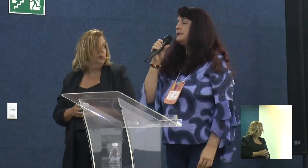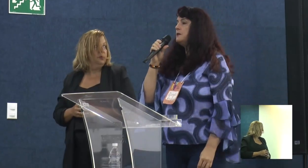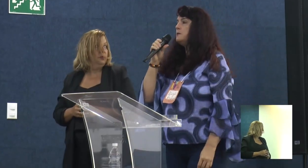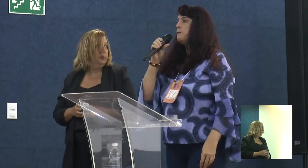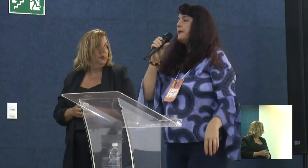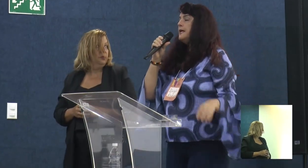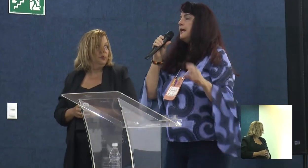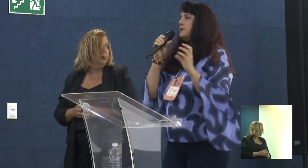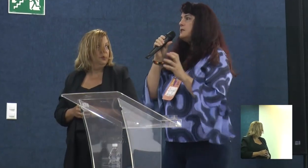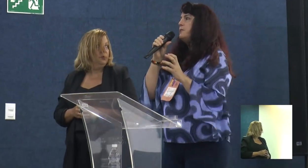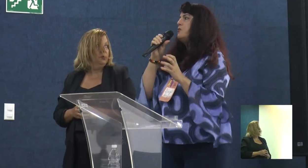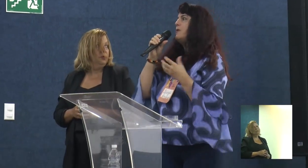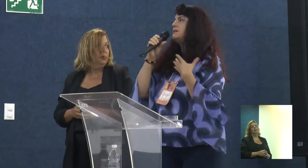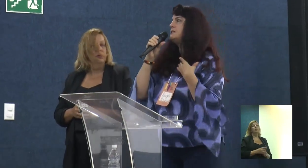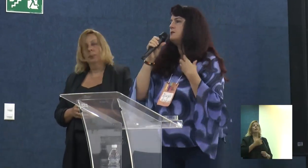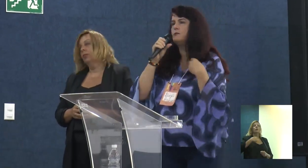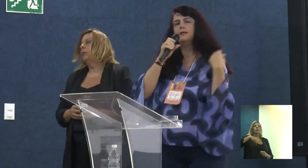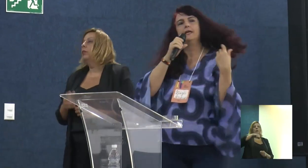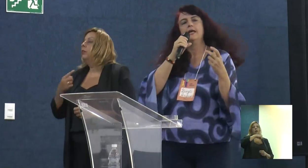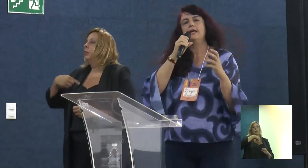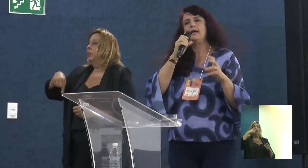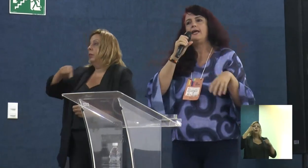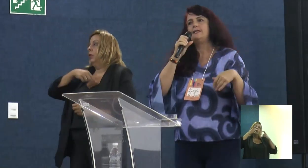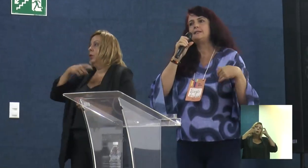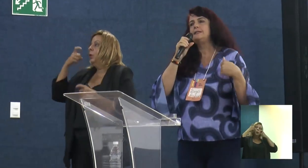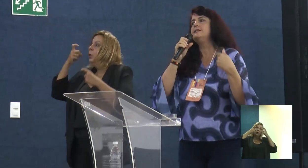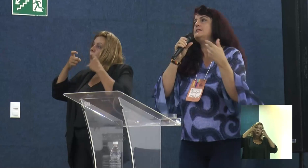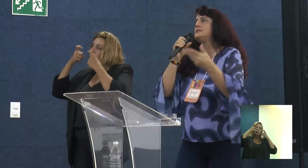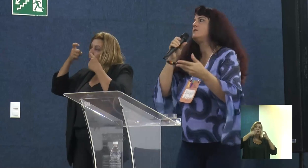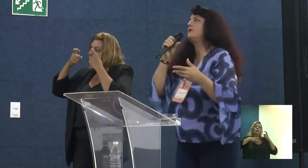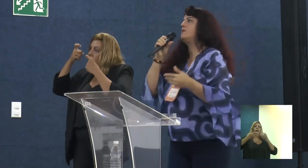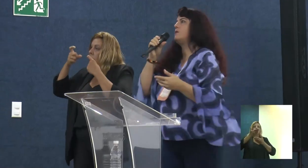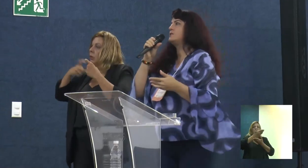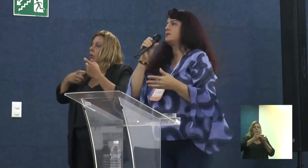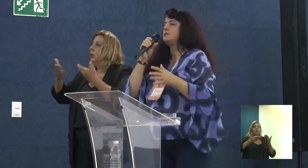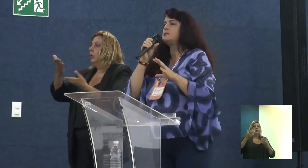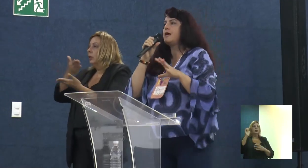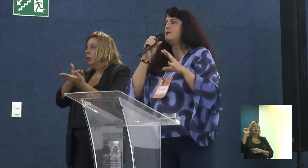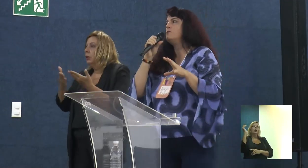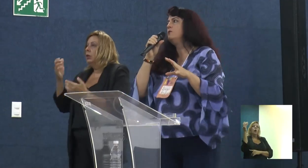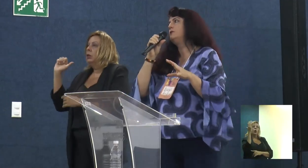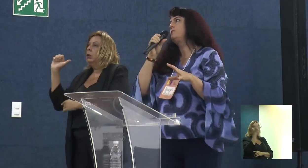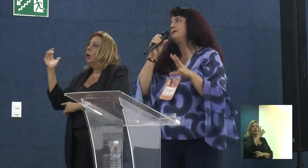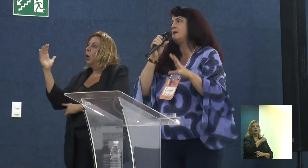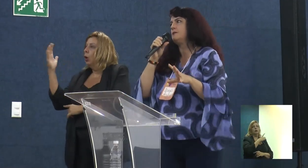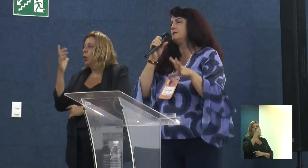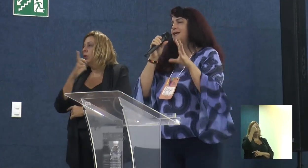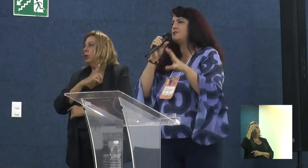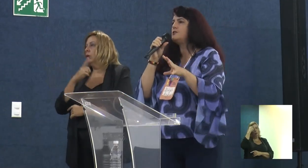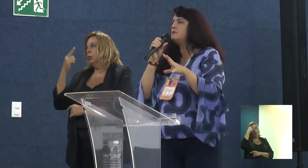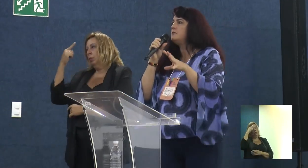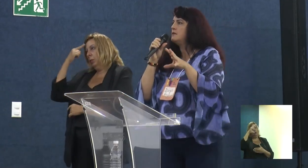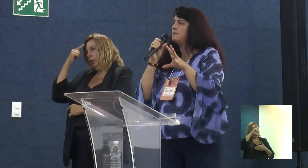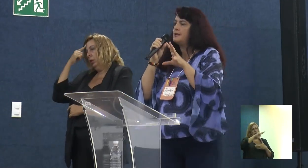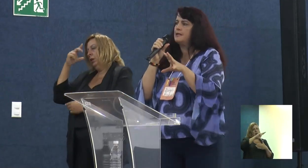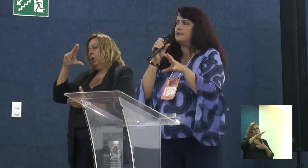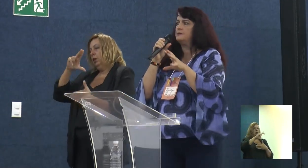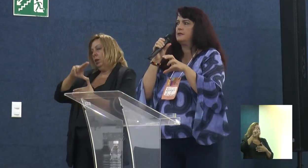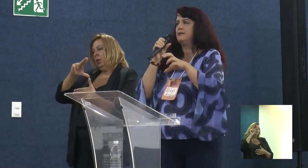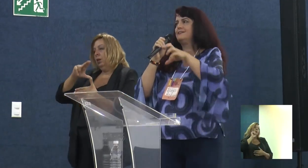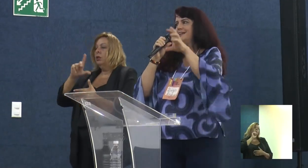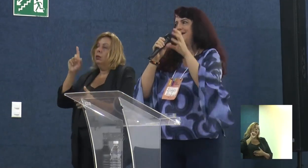Ecosistema. Então, a nossa preocupação é essa transição ecológica. A gente segue muito o pensamento latino